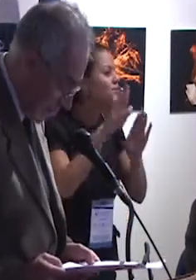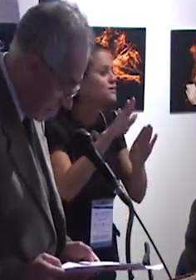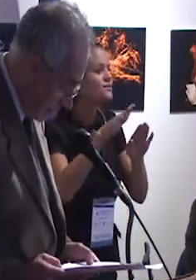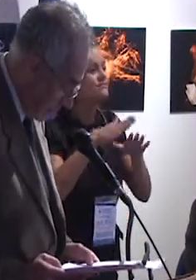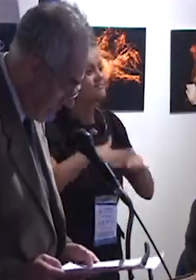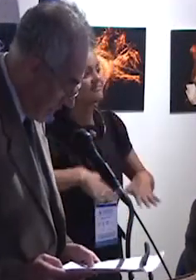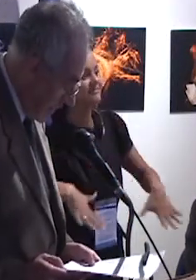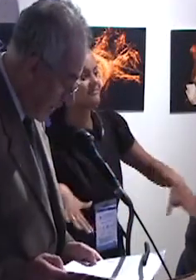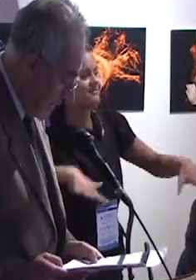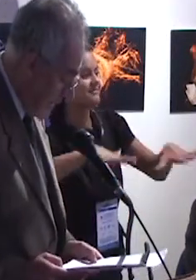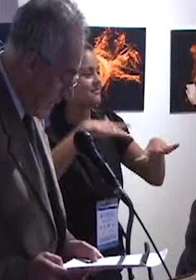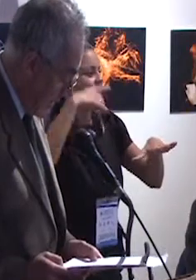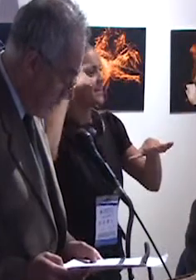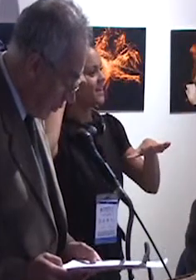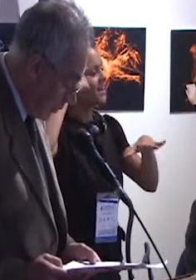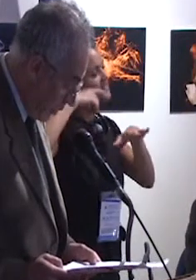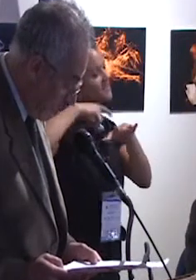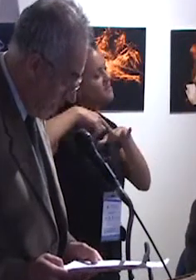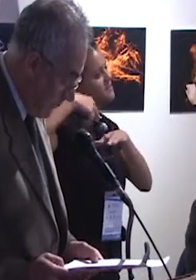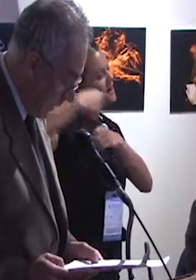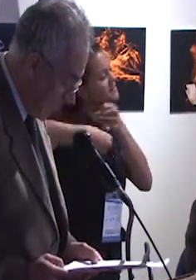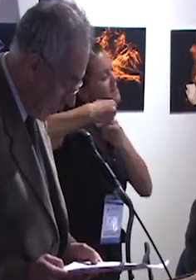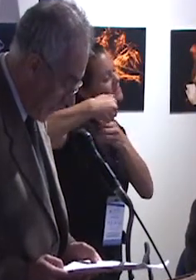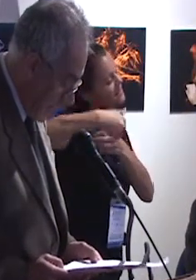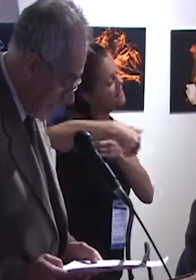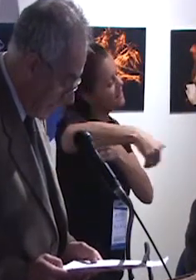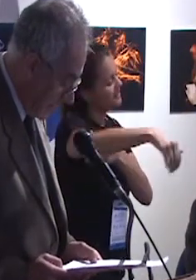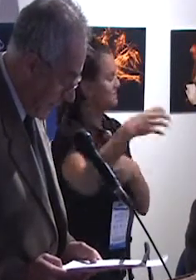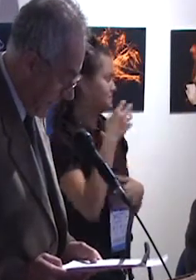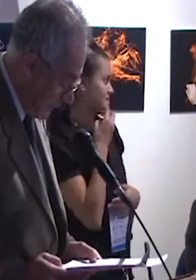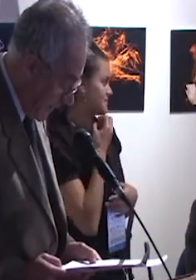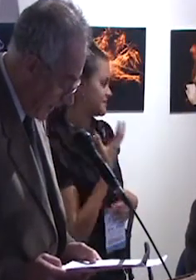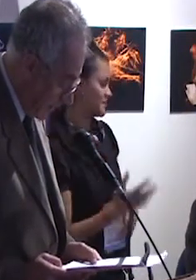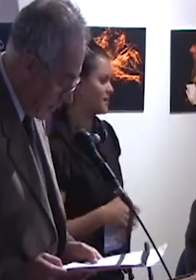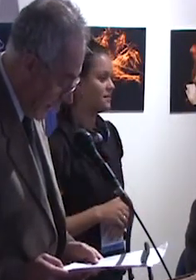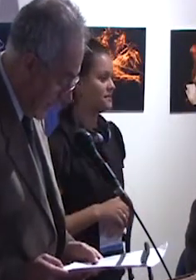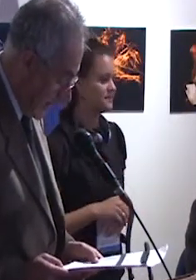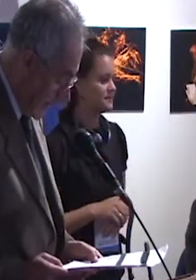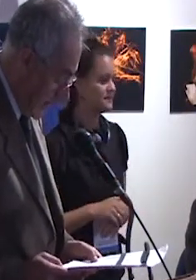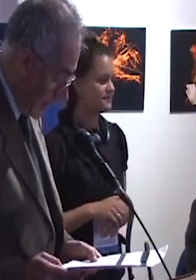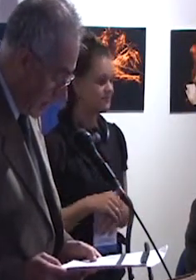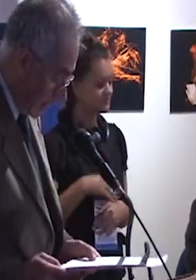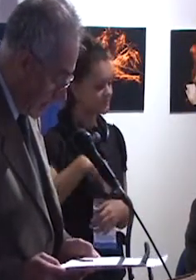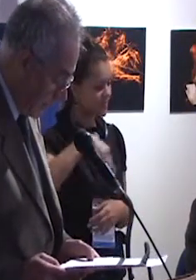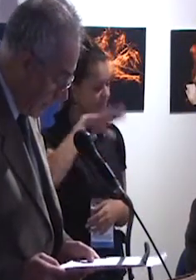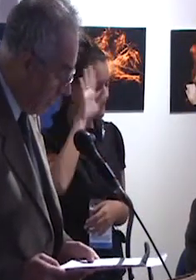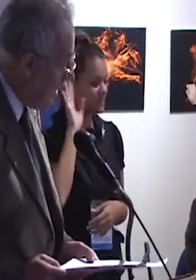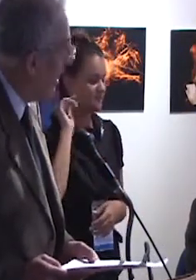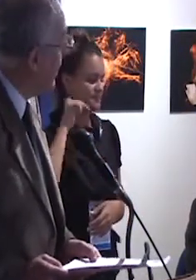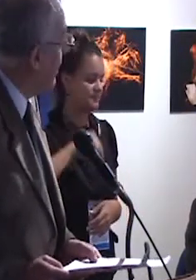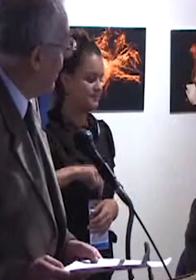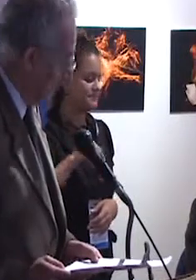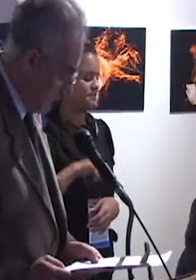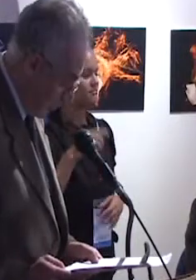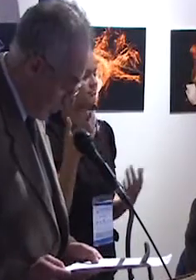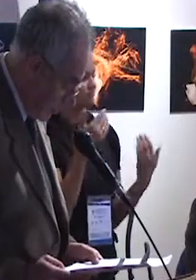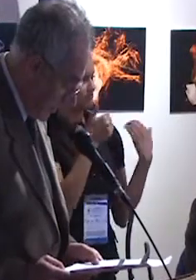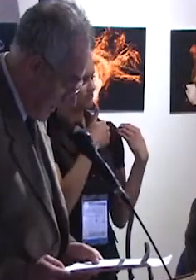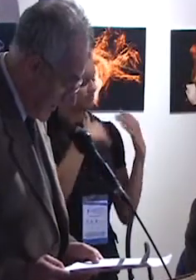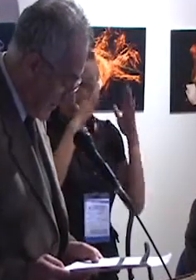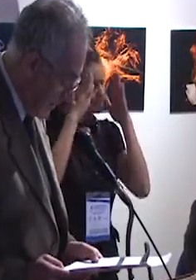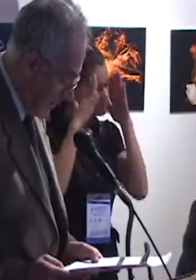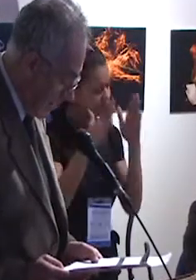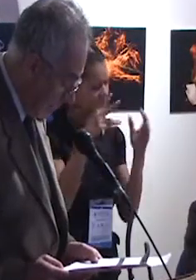tiempos eternos, y quien se ocupó de tan particular manera de la educación y de las